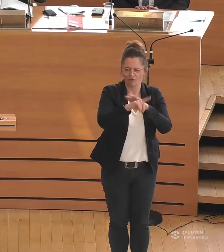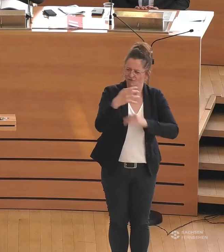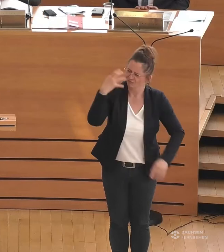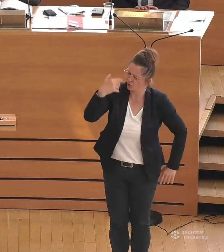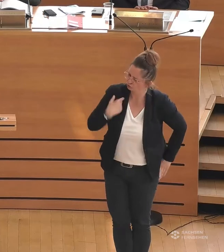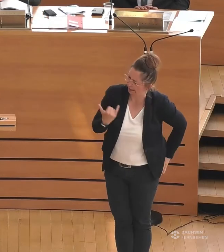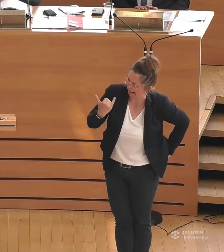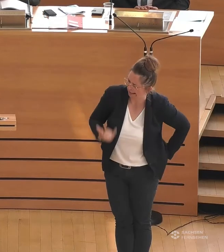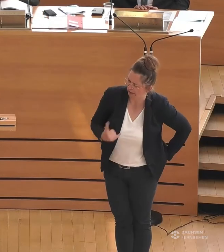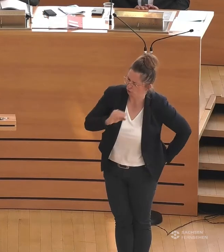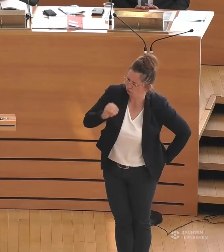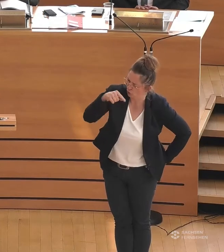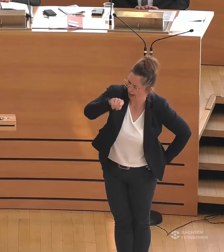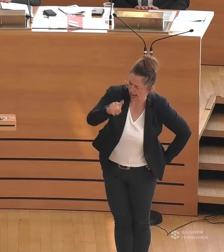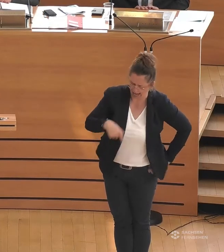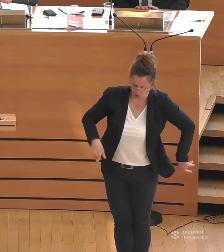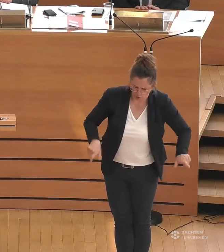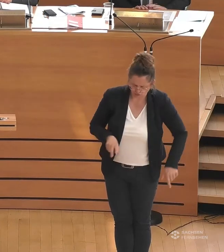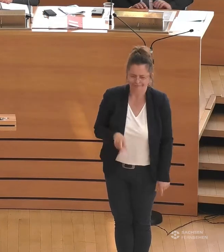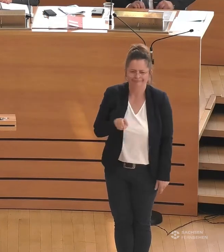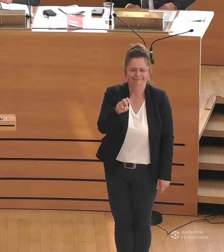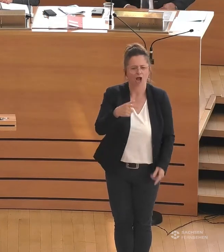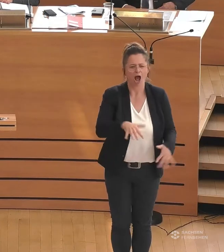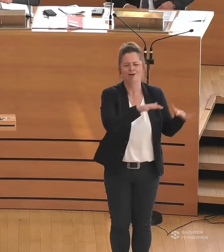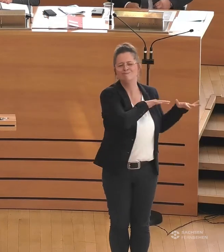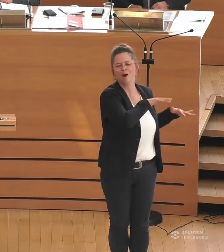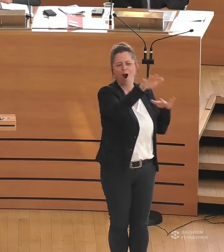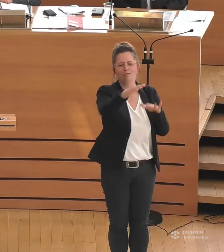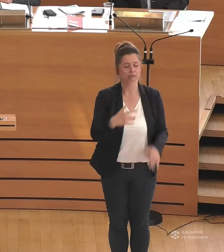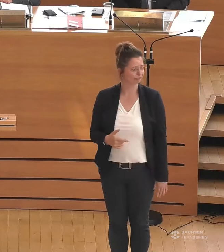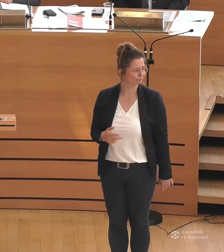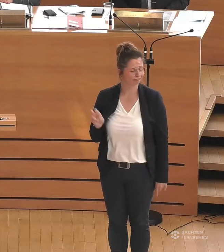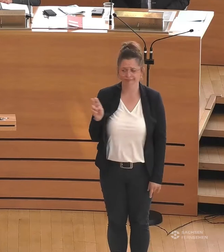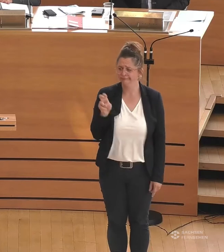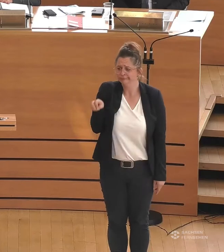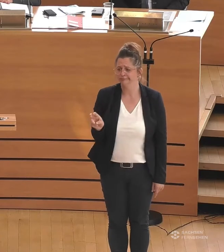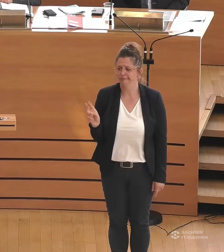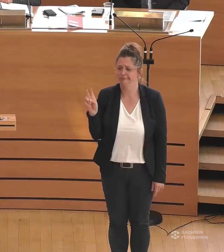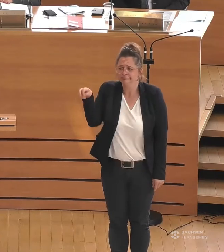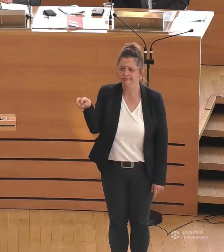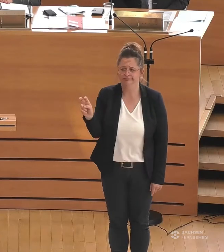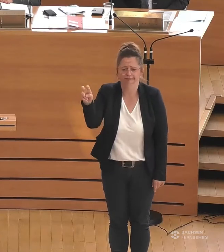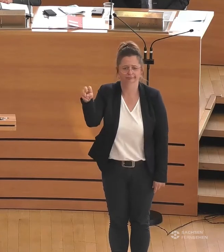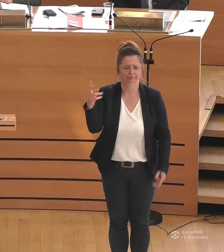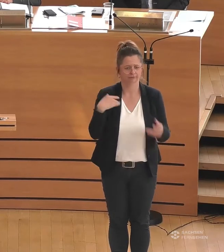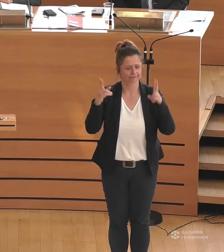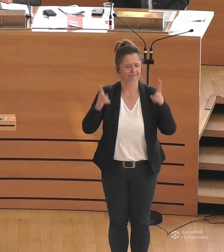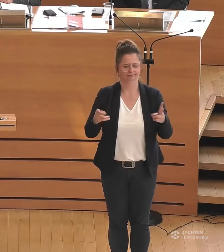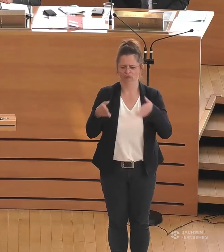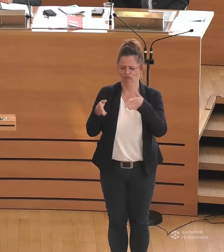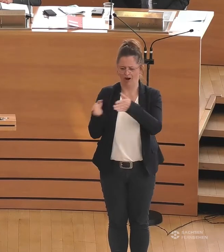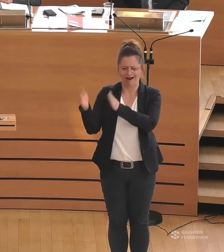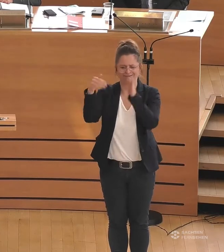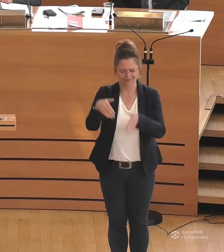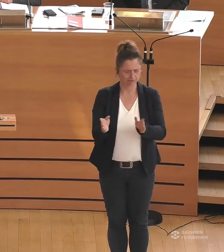Rollstuhl morgens zur Schule kommt, alle über die Treppe vorne reingehen und man dann den holprigen, unebenen Weg Straße runter